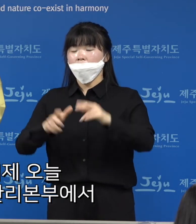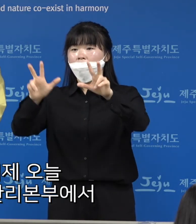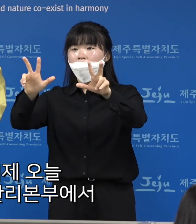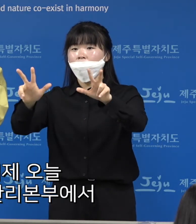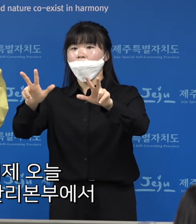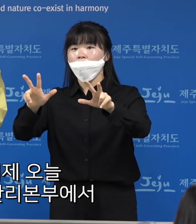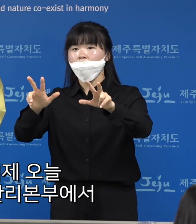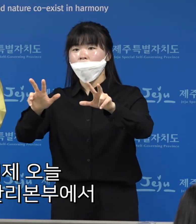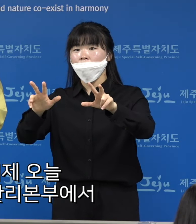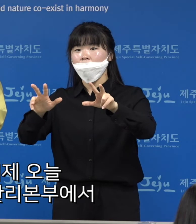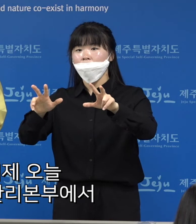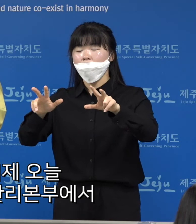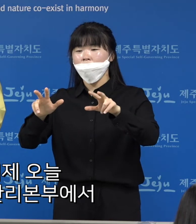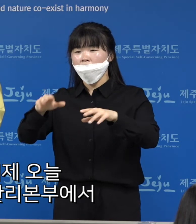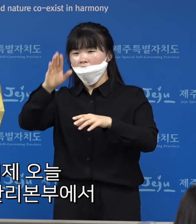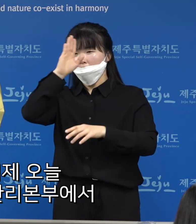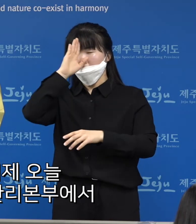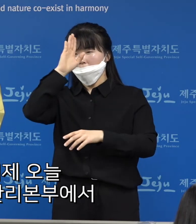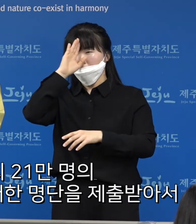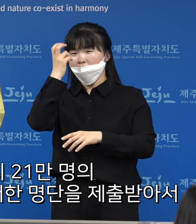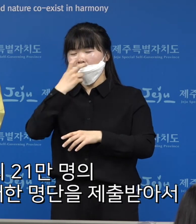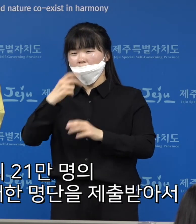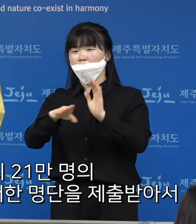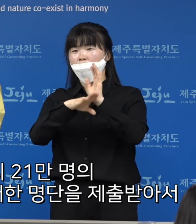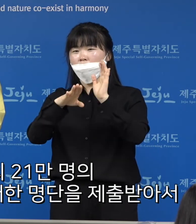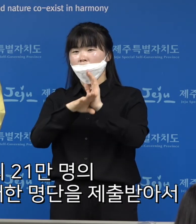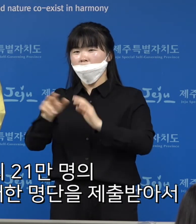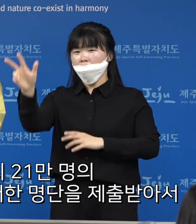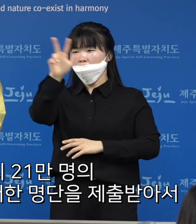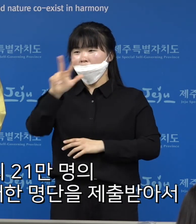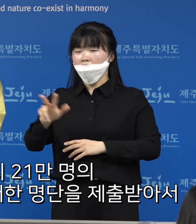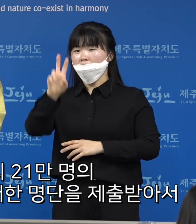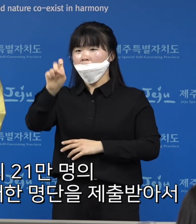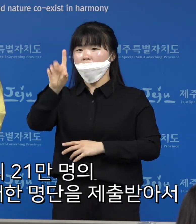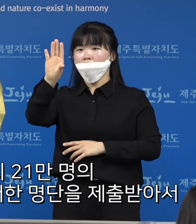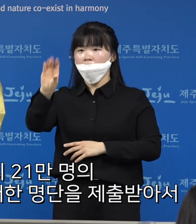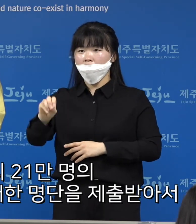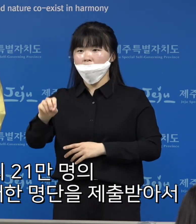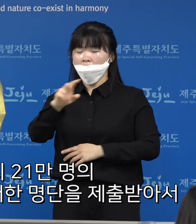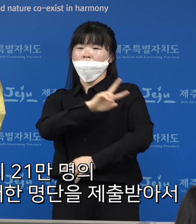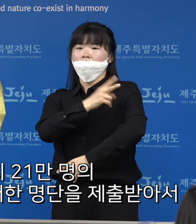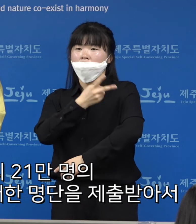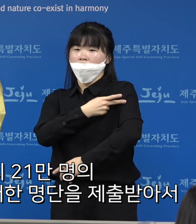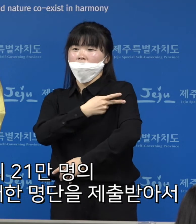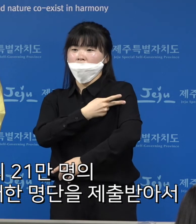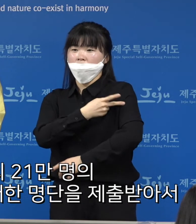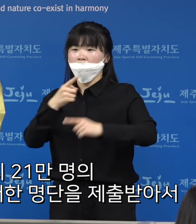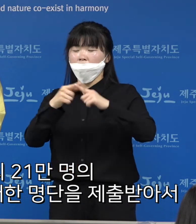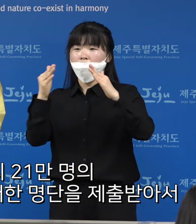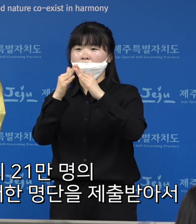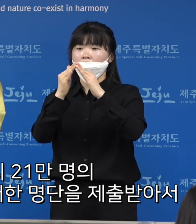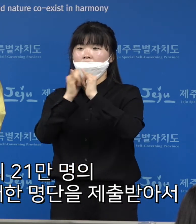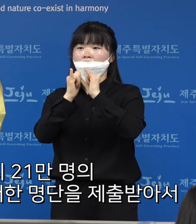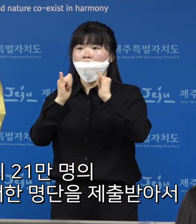오늘 아마 질병관리본부에서 전국에 21만 명의 신천지 교인에